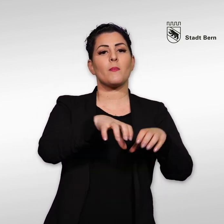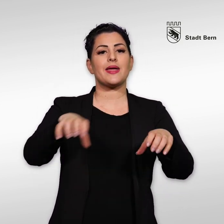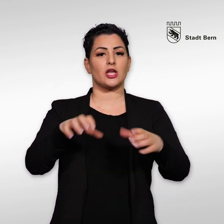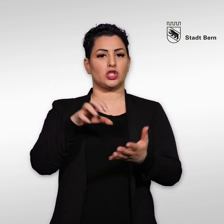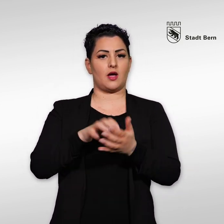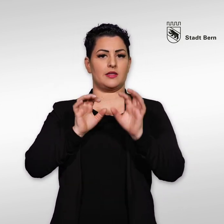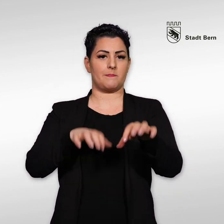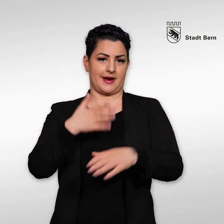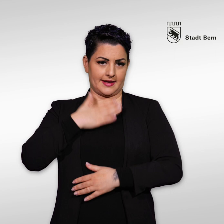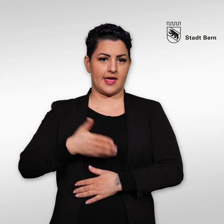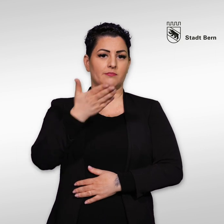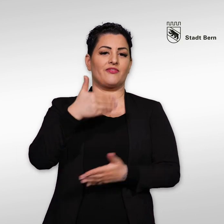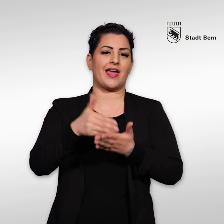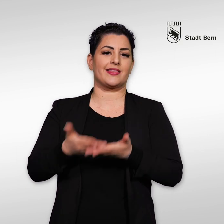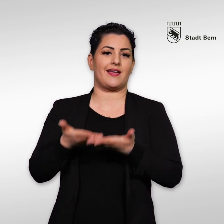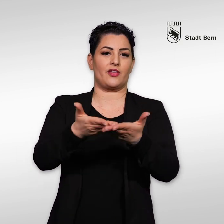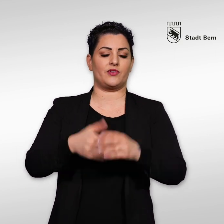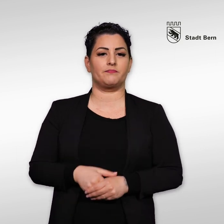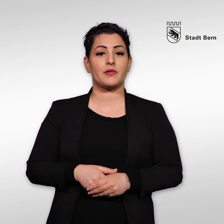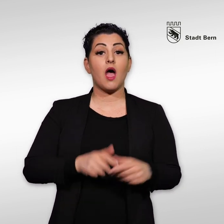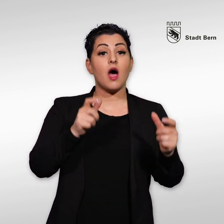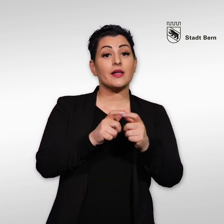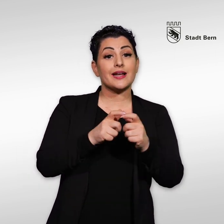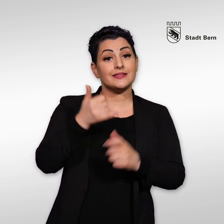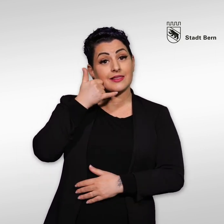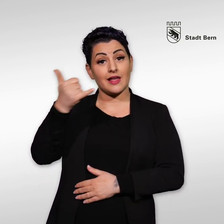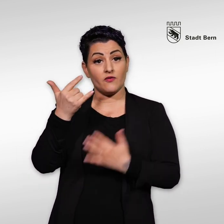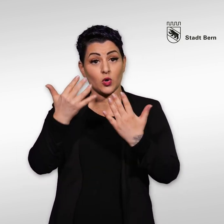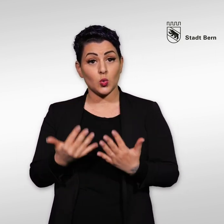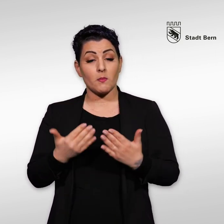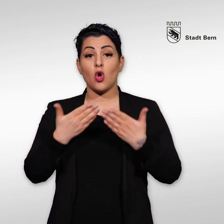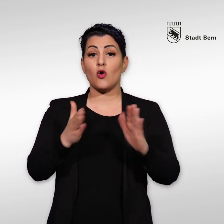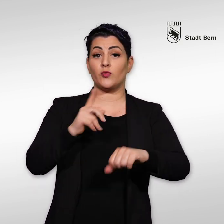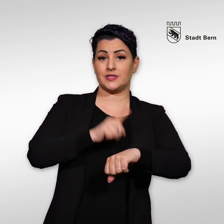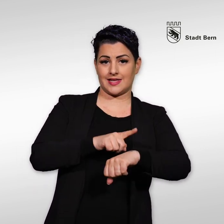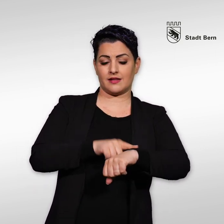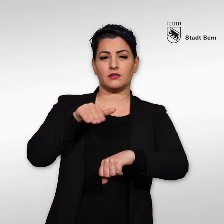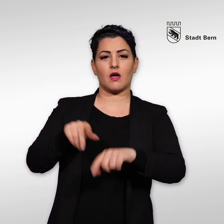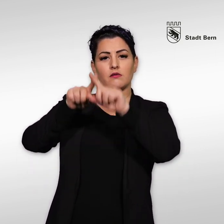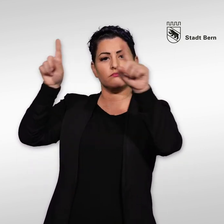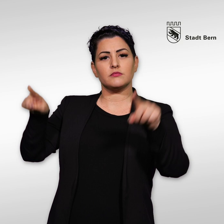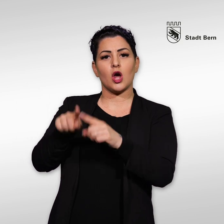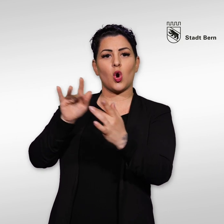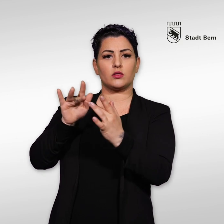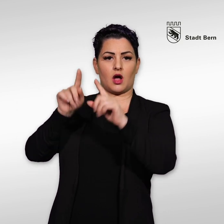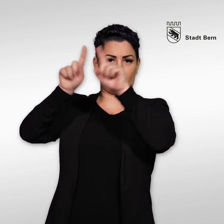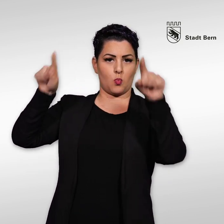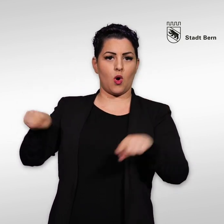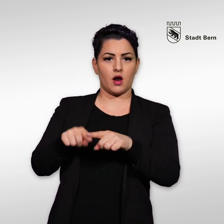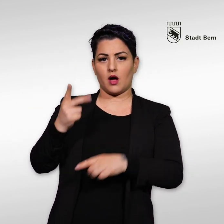Immobilienstadt Bern hilft Ihnen weiter. Sie finden die Adresse, Telefonnummer, die Öffnungszeiten sowie ein Kontaktformular